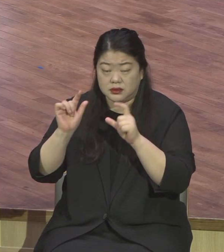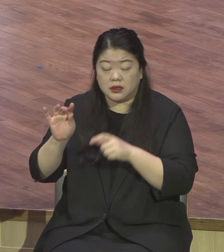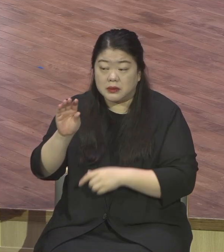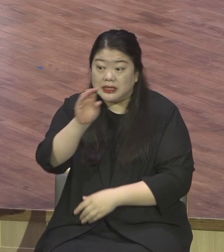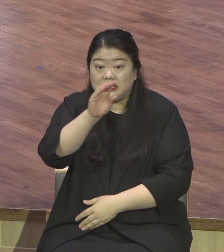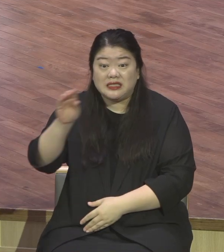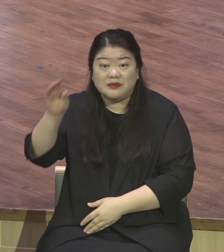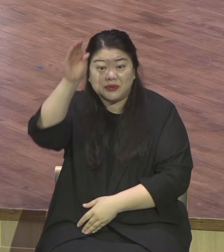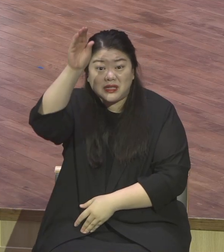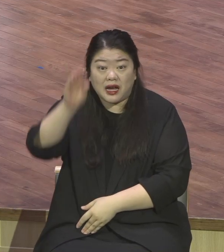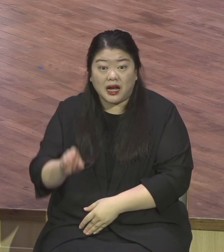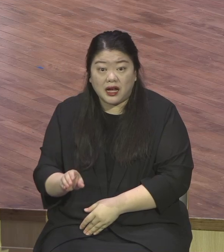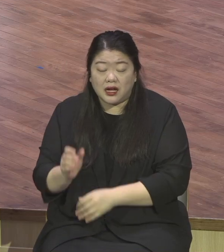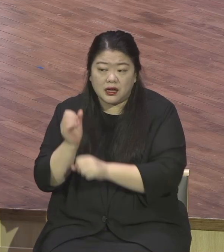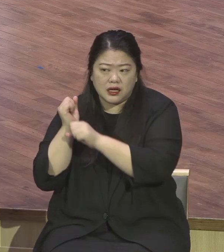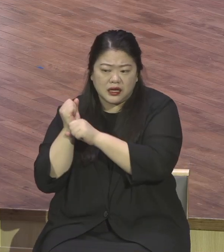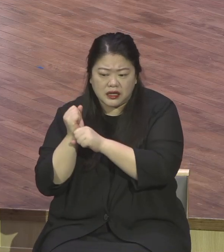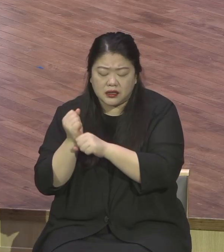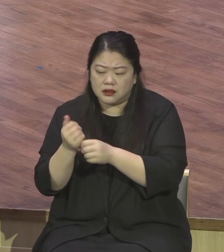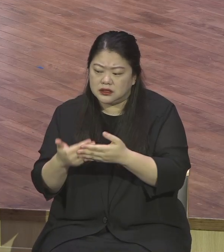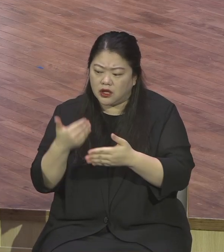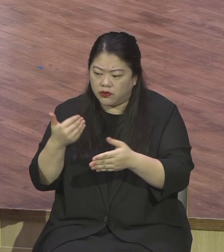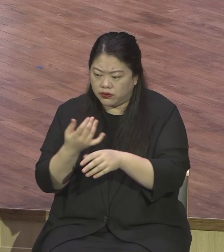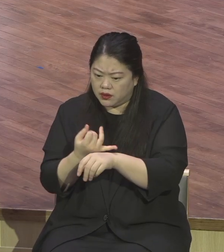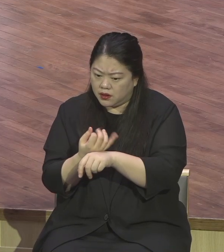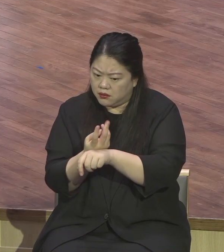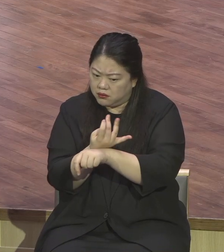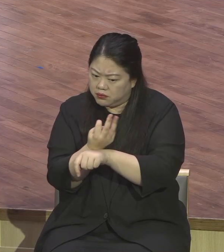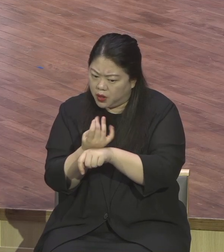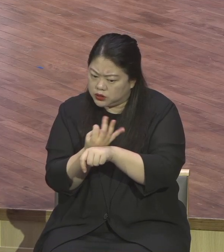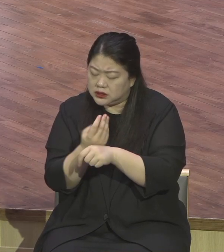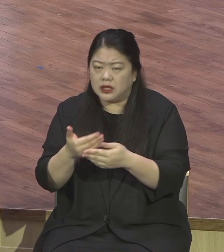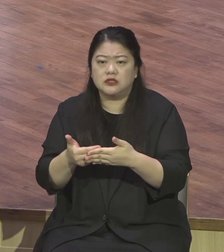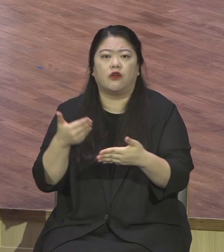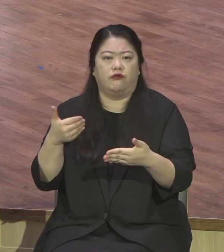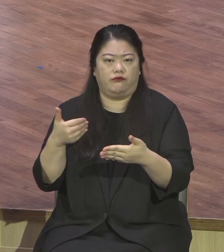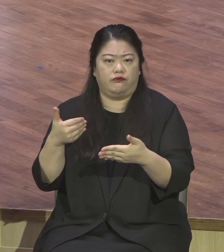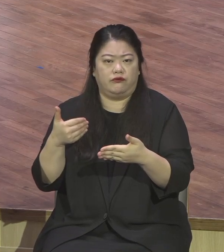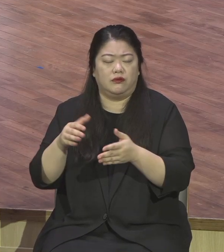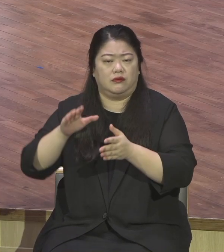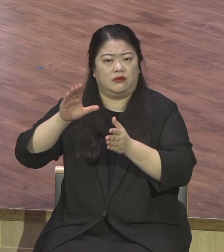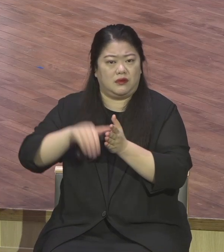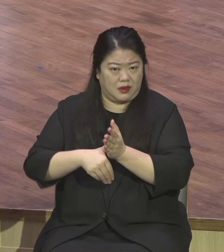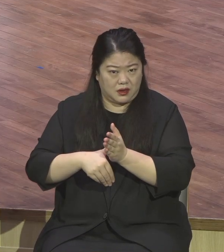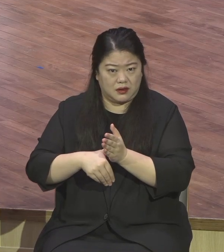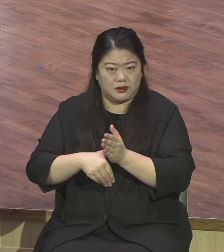시간 남지 않은 아주 긴박한 시점입니다.